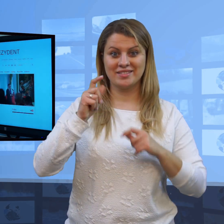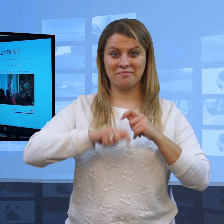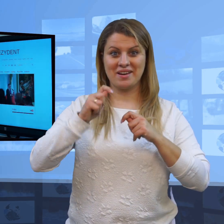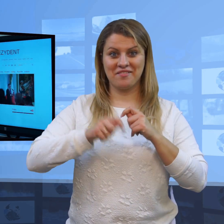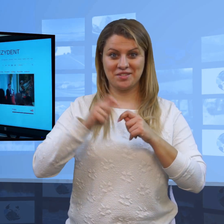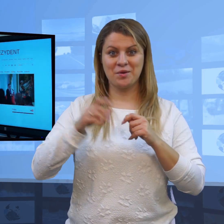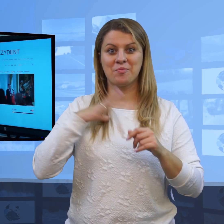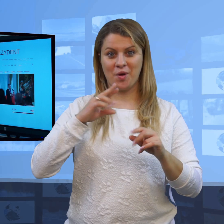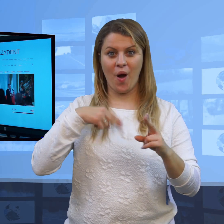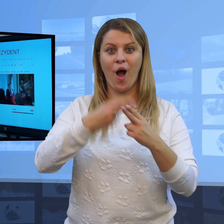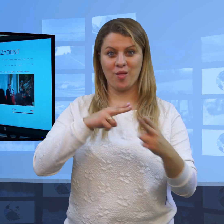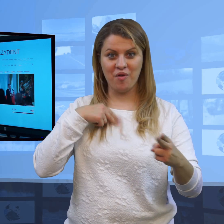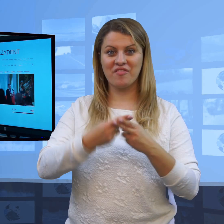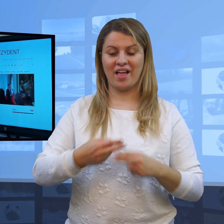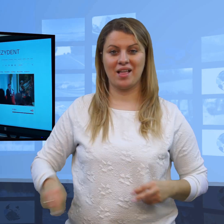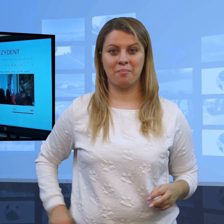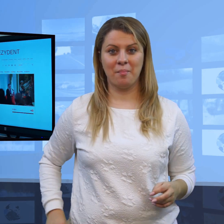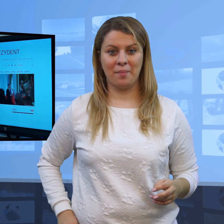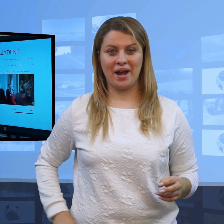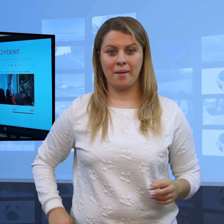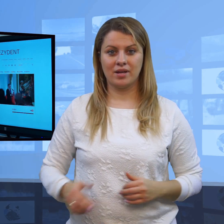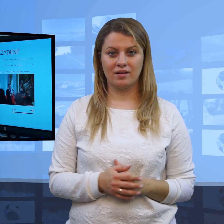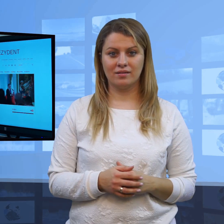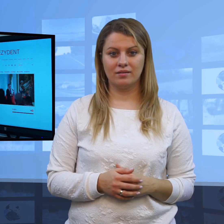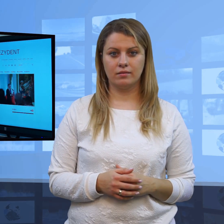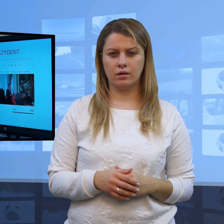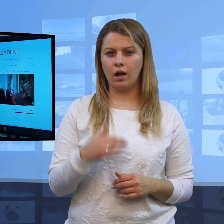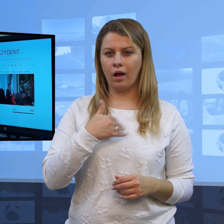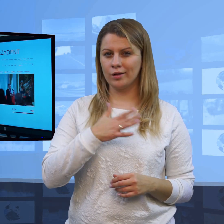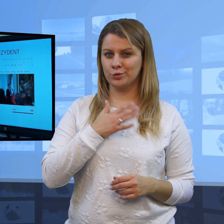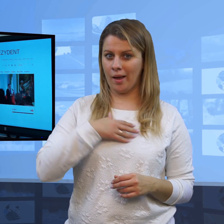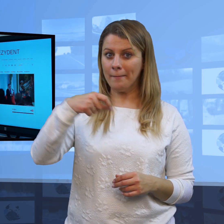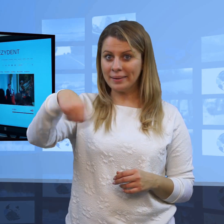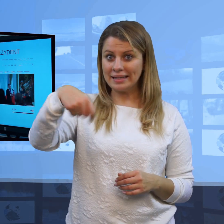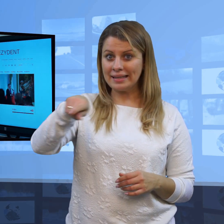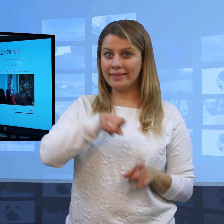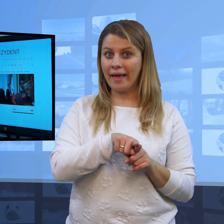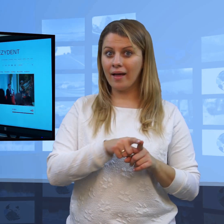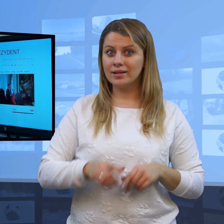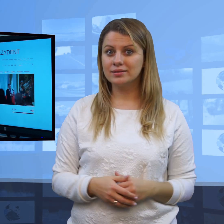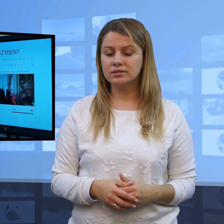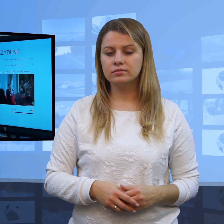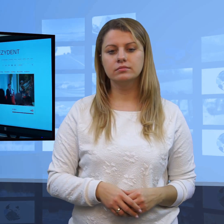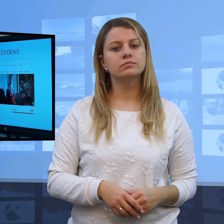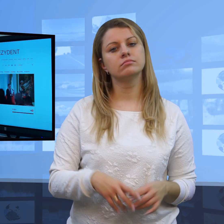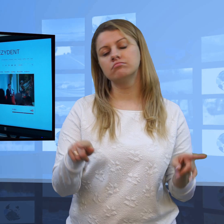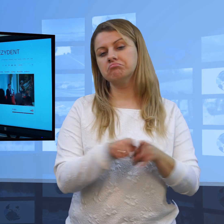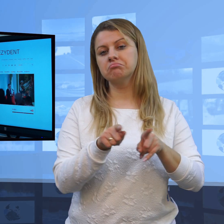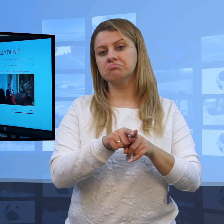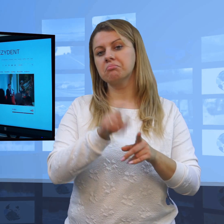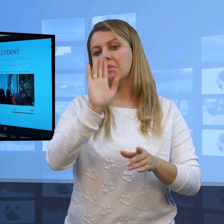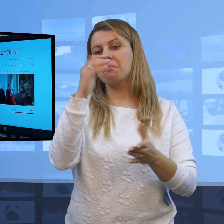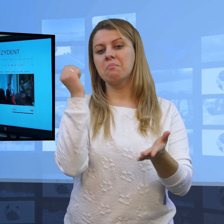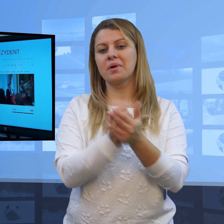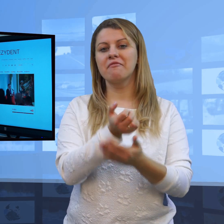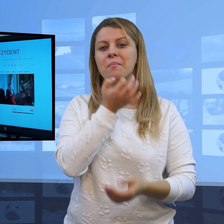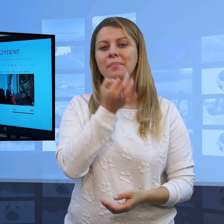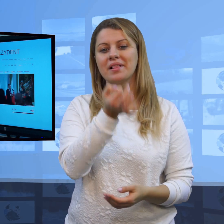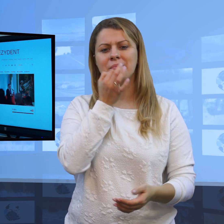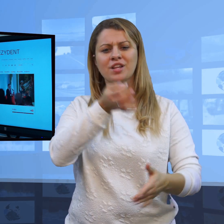A jeśli chodzi o prezydenta, najważniejszą osobę w Państwie, także każdy dziennikarz ma możliwość zadania, pytania,